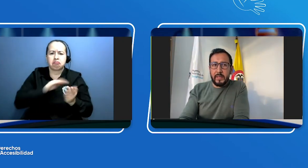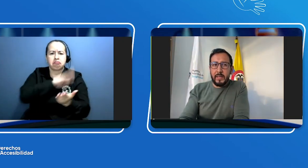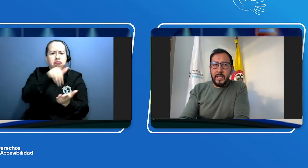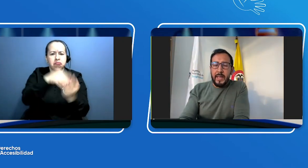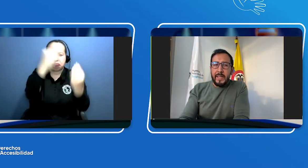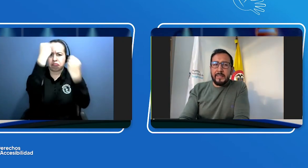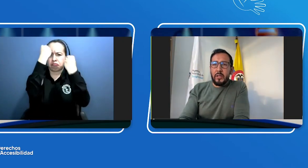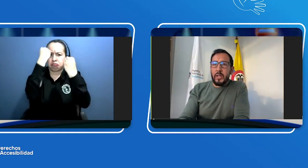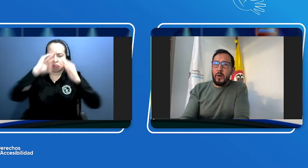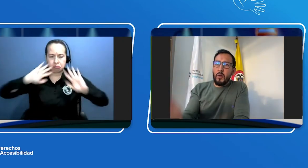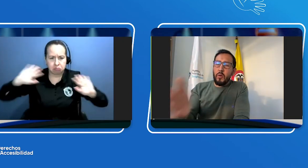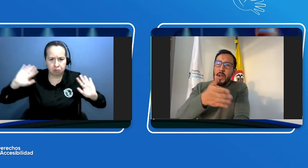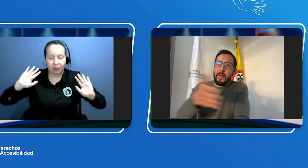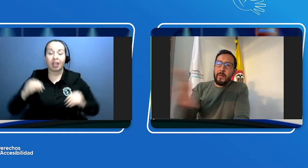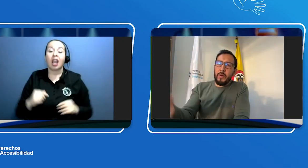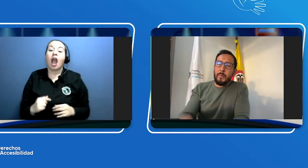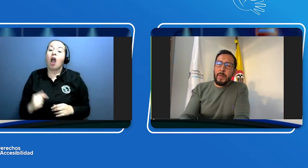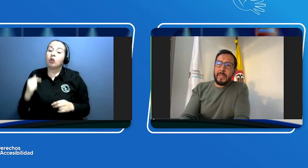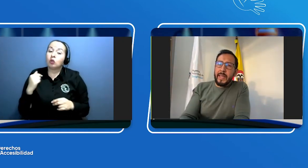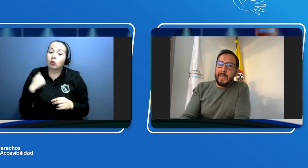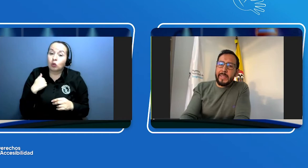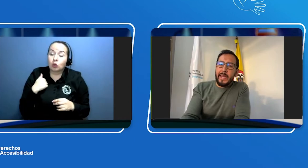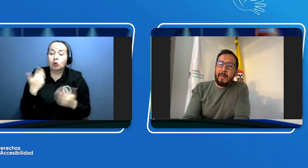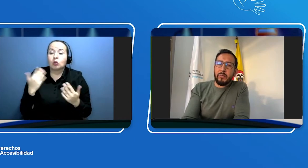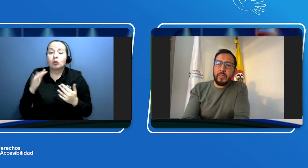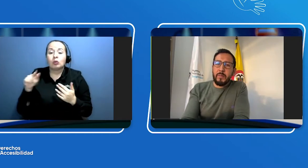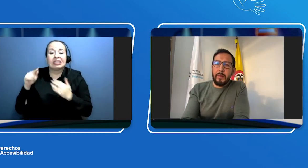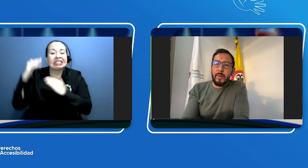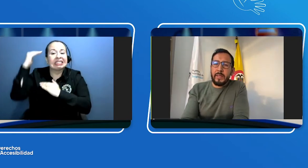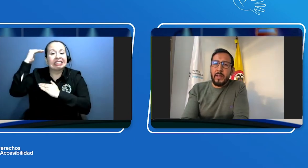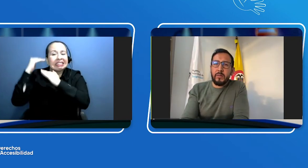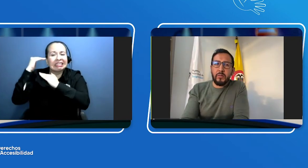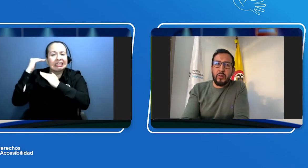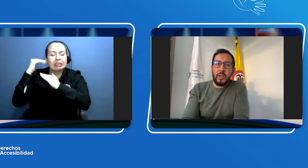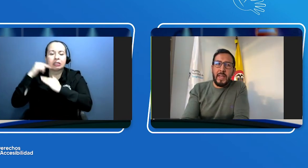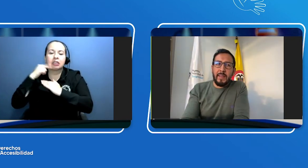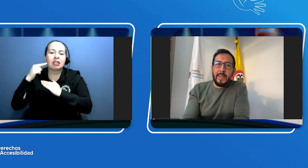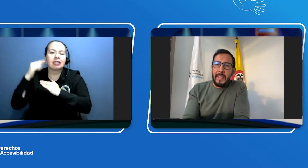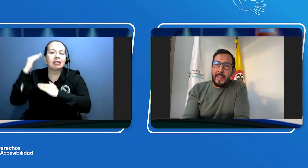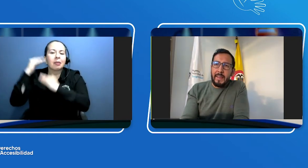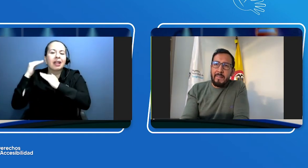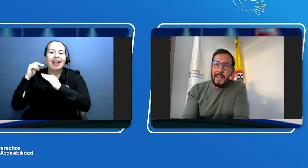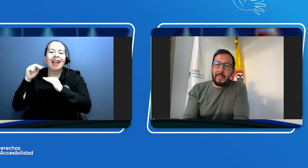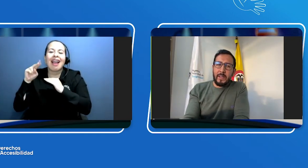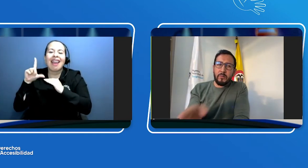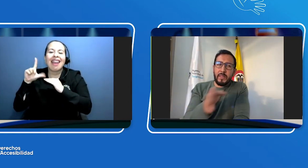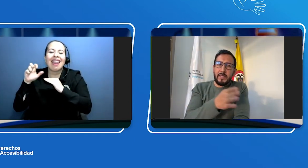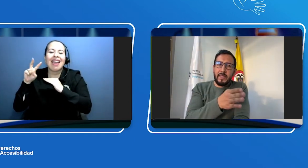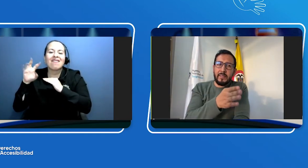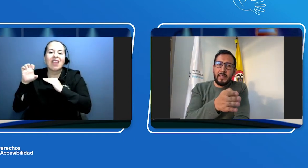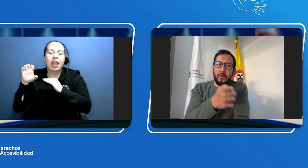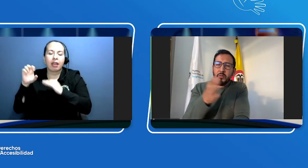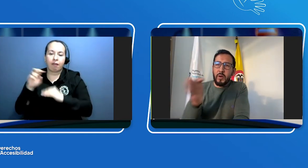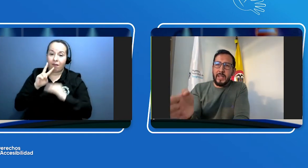Si yo tengo una pérdida que la vamos a llamar pérdida de audición leve, que va entre los 26 y los 40